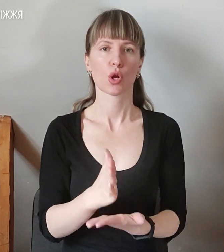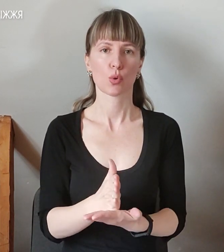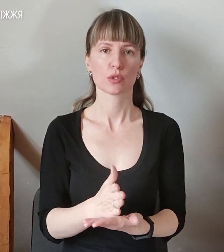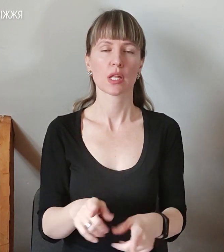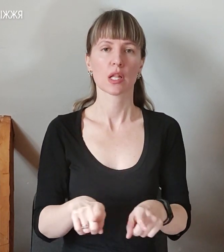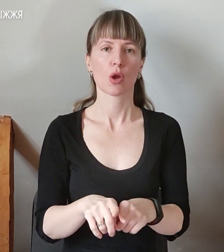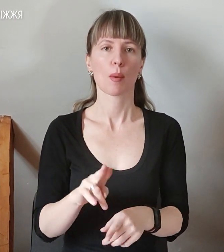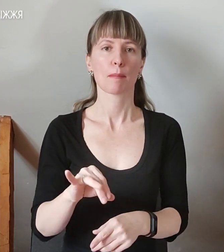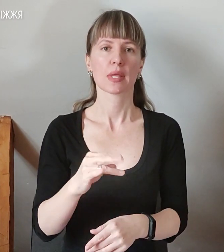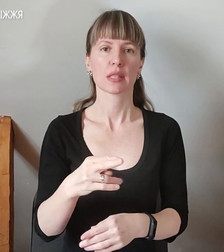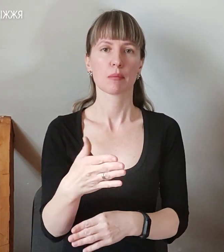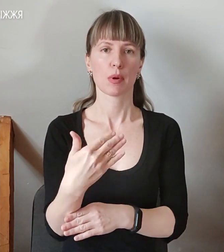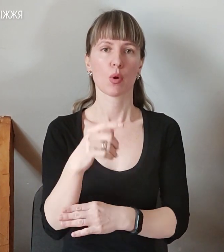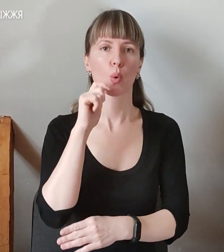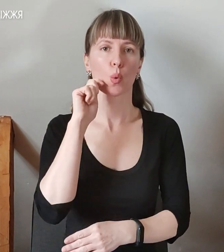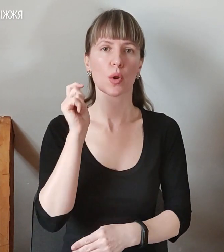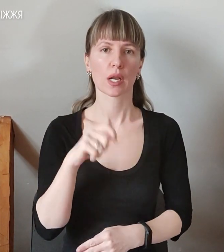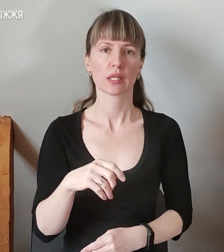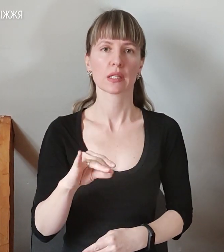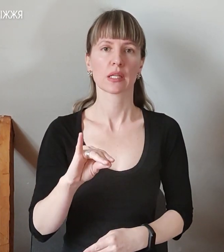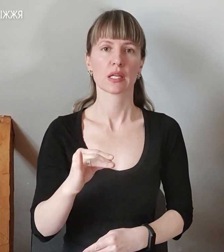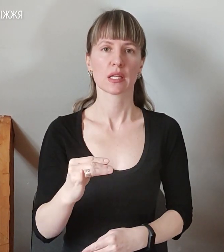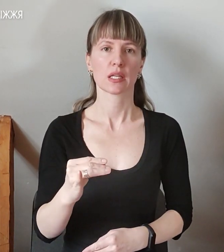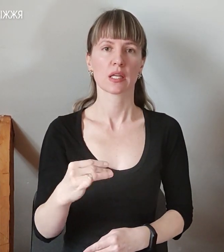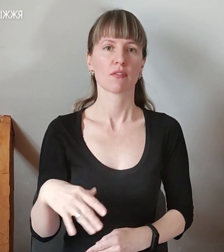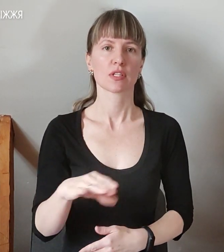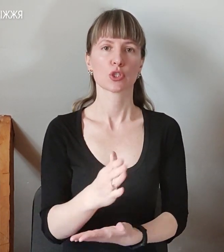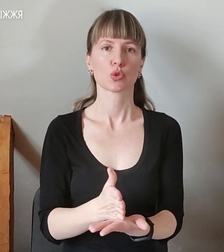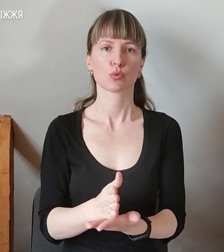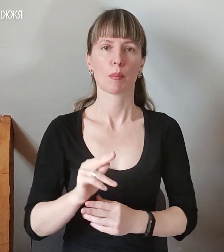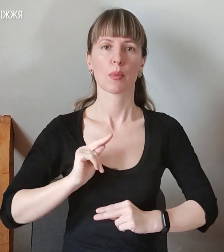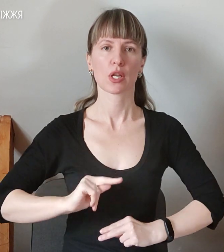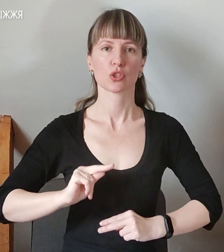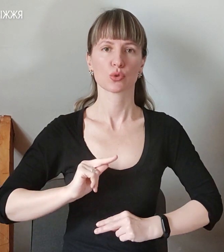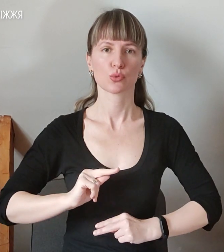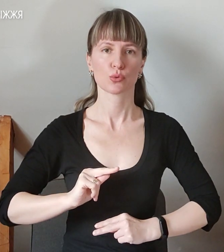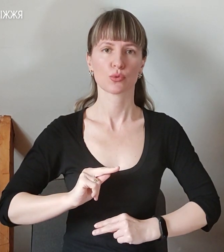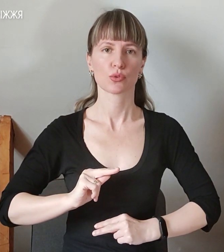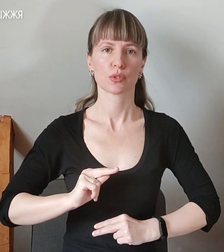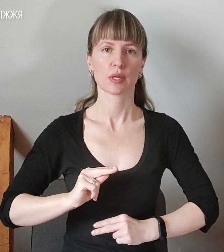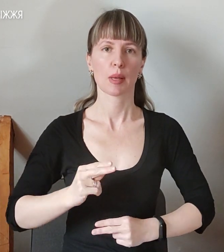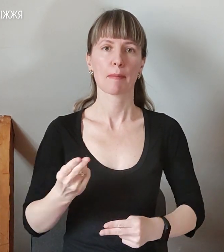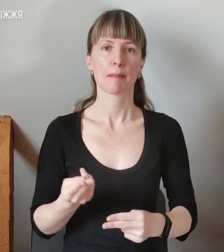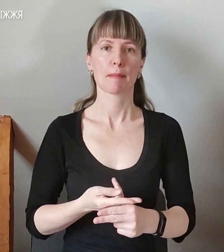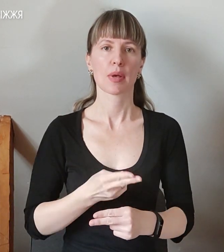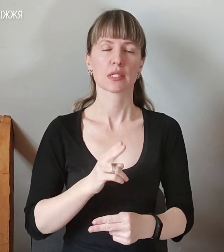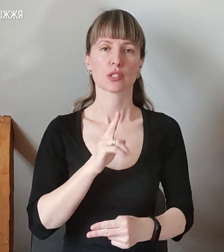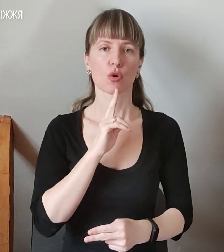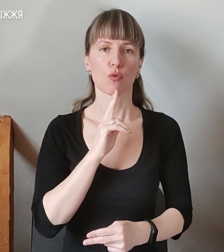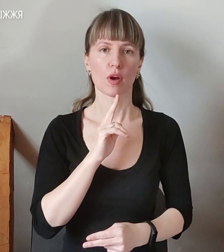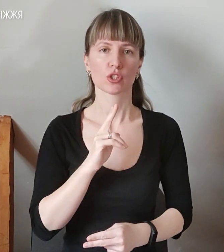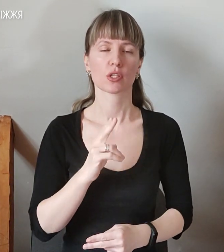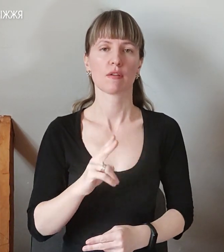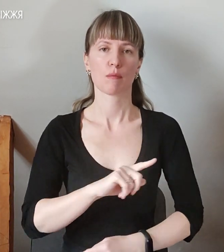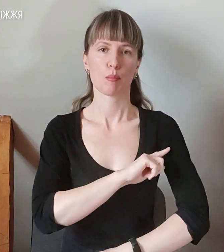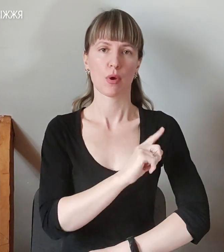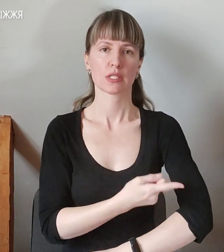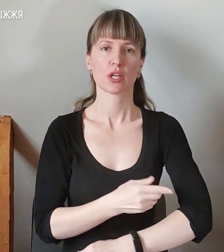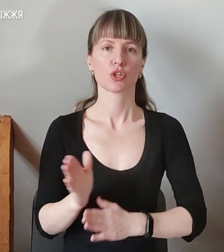під пропорами України і всі служби працюють без зауважень у посиленому режимі, що місто ніхто